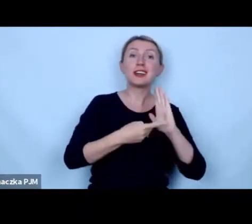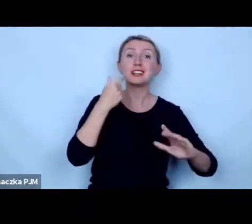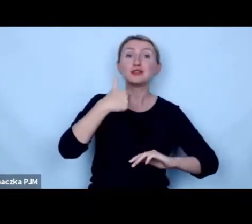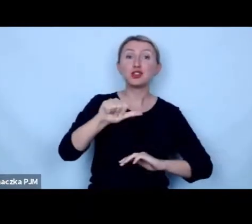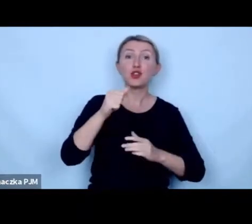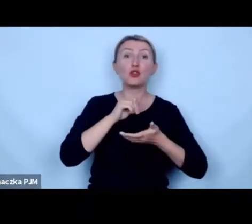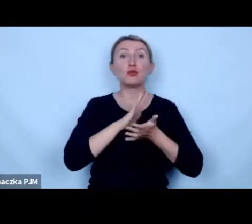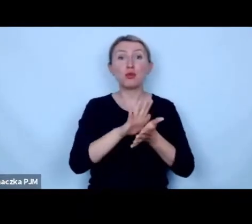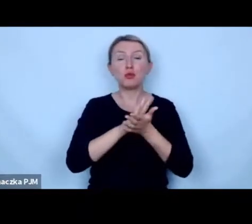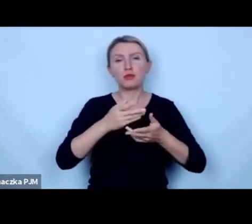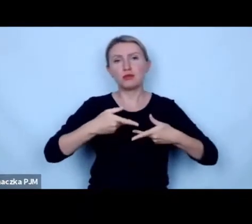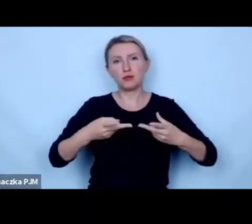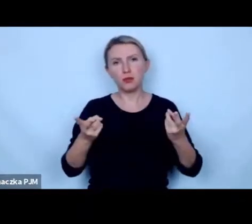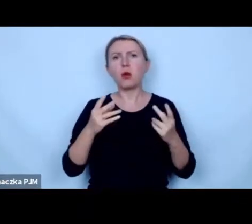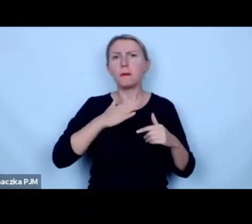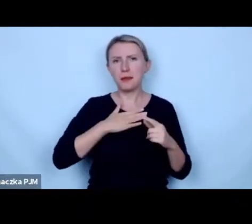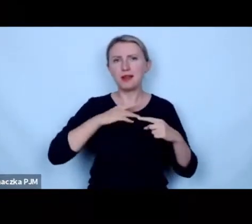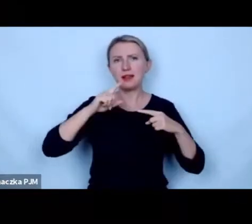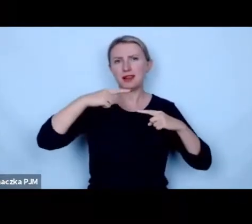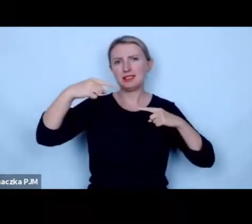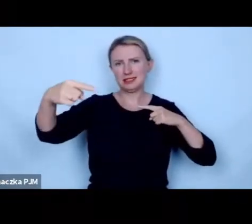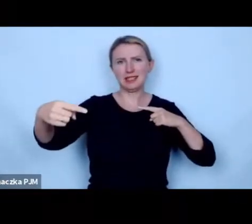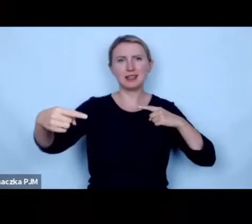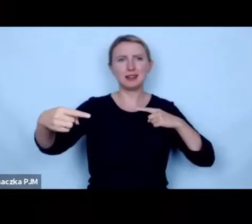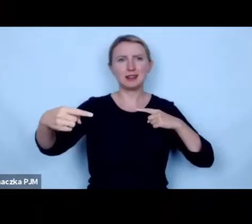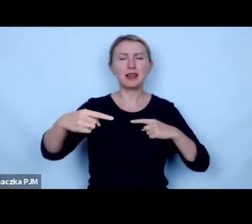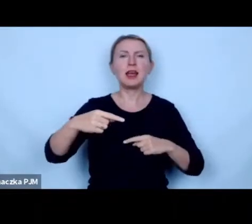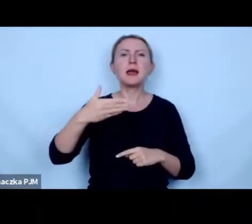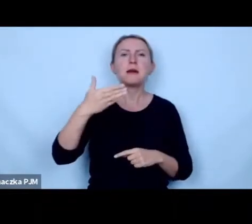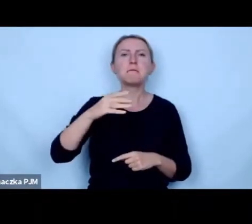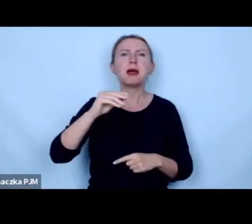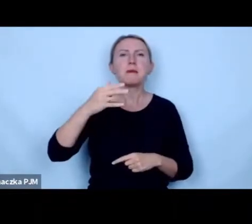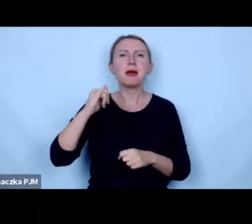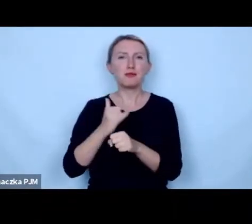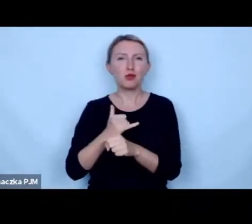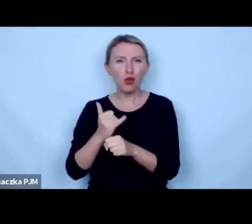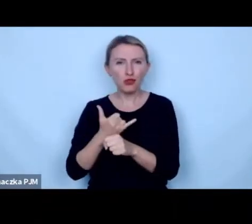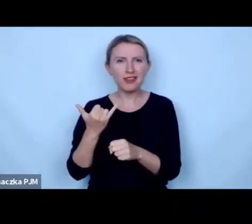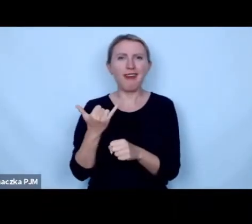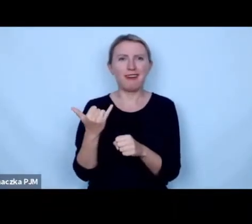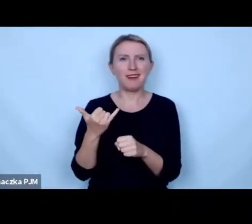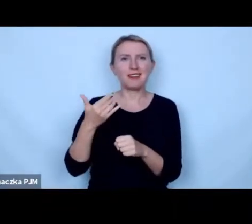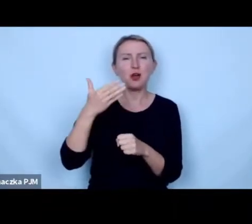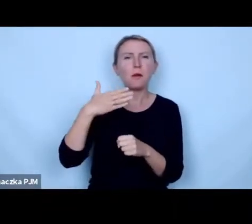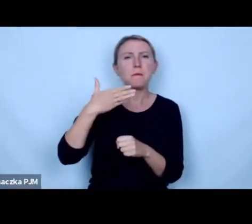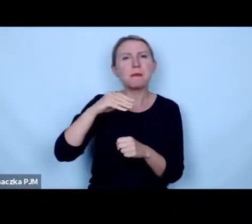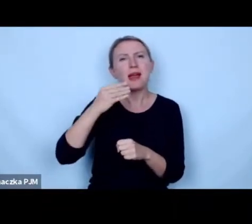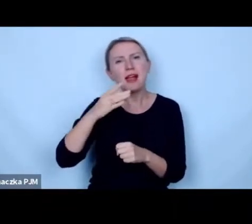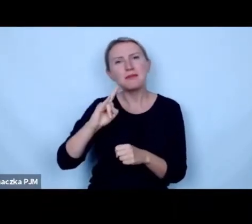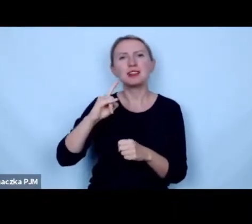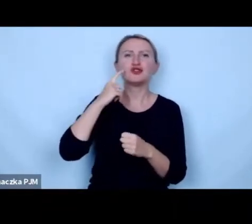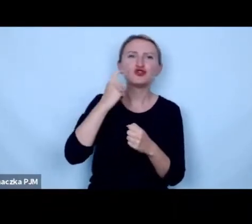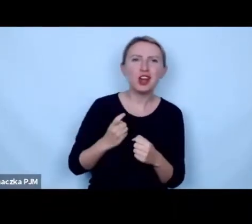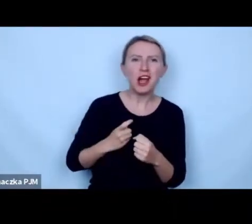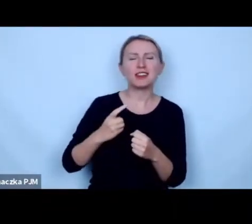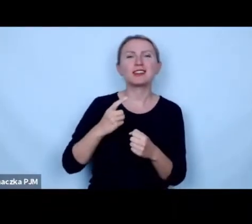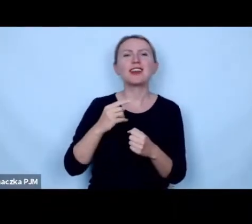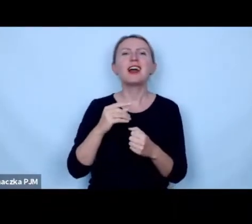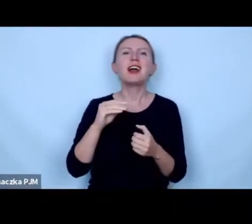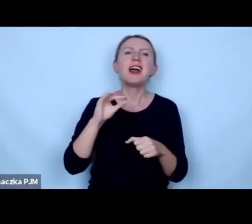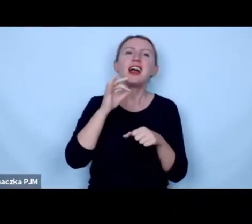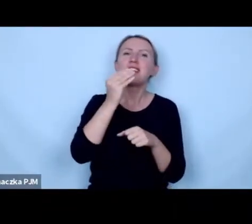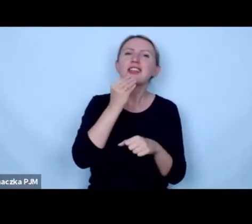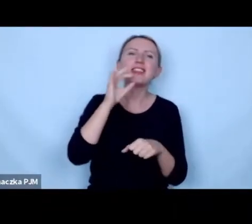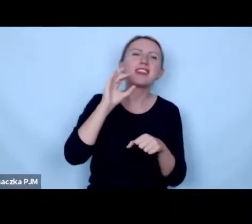publikujemy na przykład bo mamy taki cykl który się nazywa memy piątek i tam rzucamy po prostu memy związane z dietą wegańską z